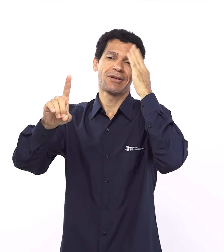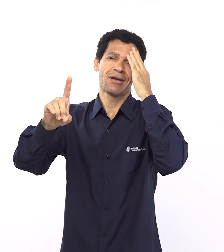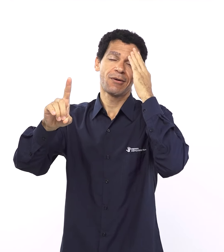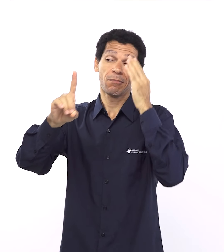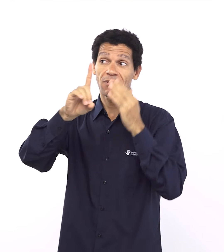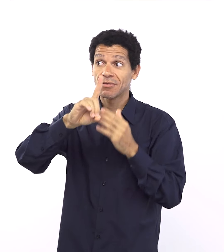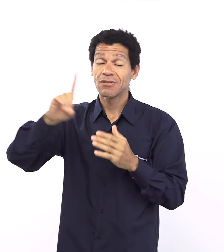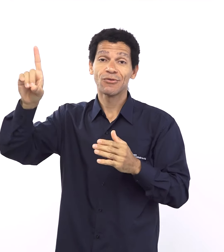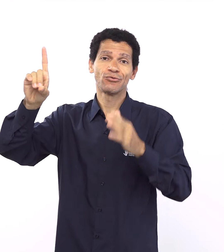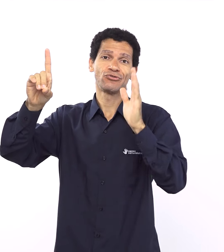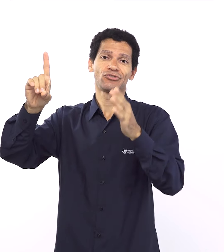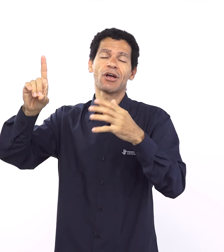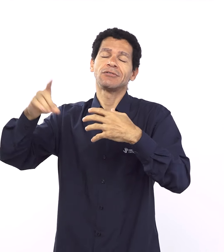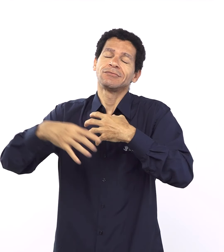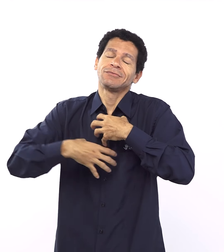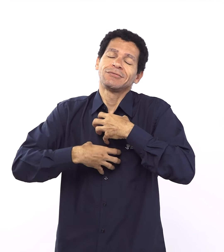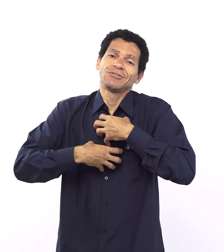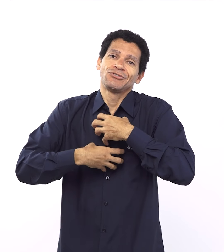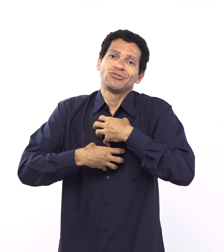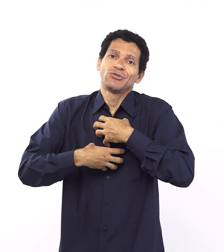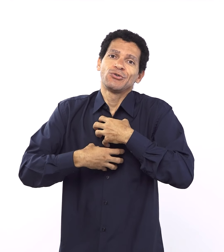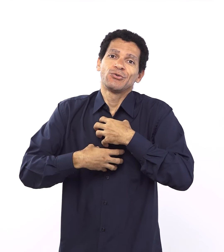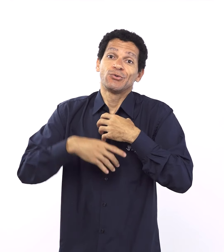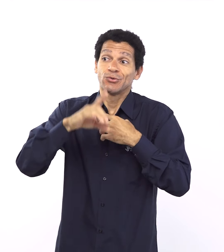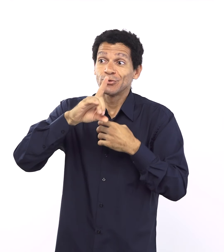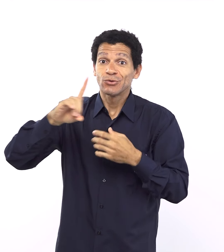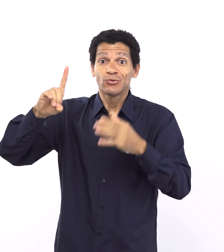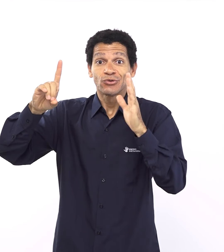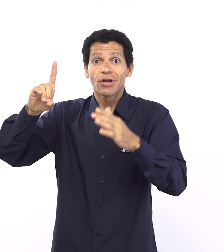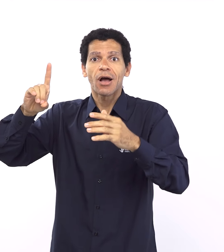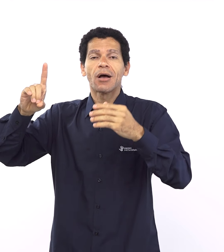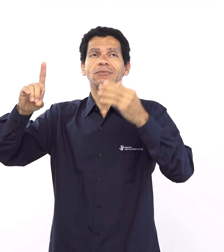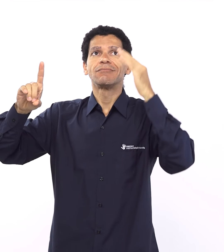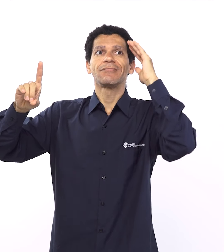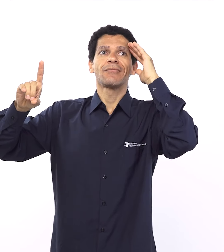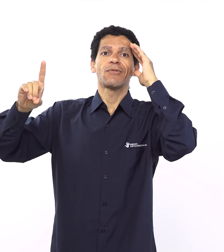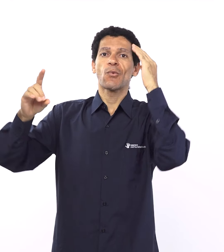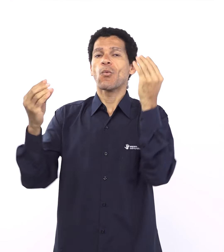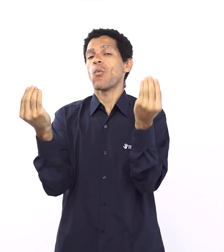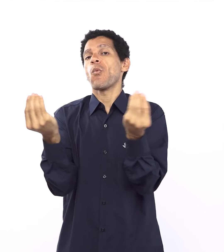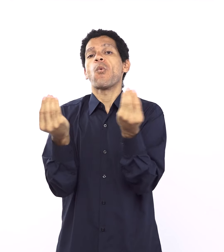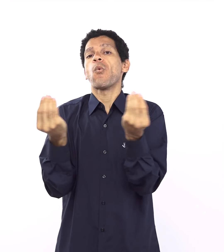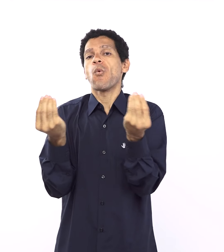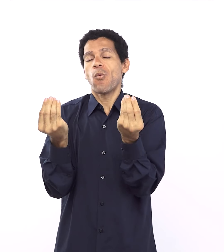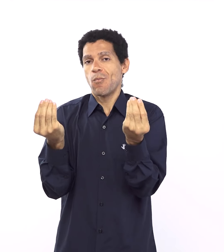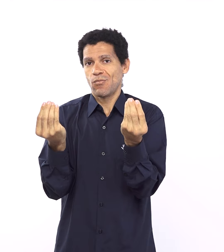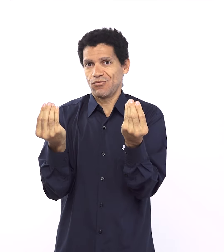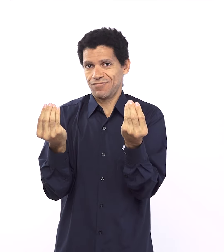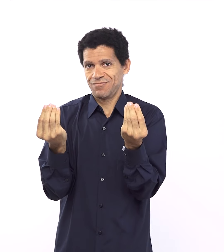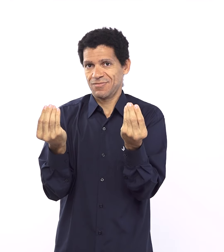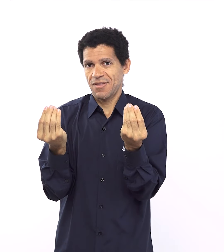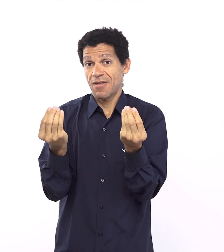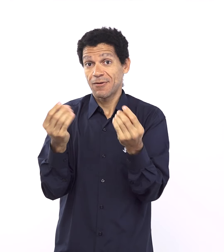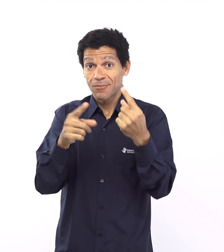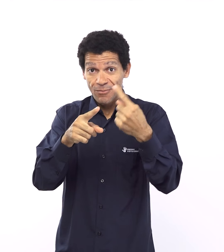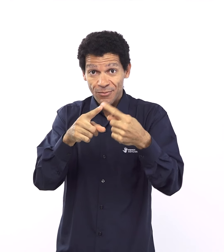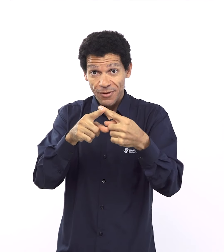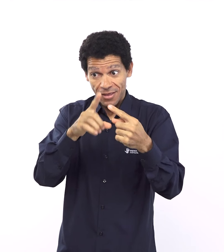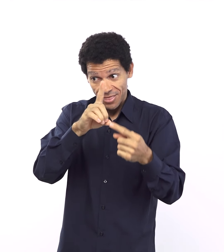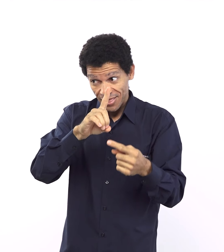o clamor por justiça move Deus então eu desci para libertá-los da opressão com que estão sendo